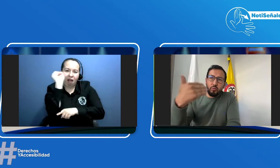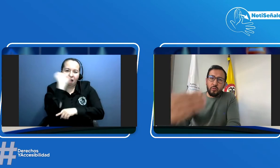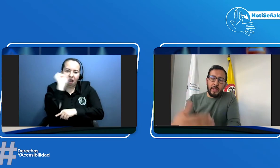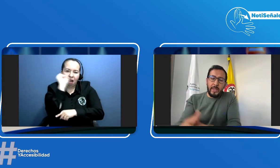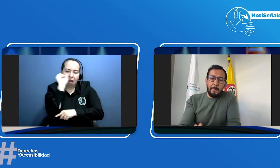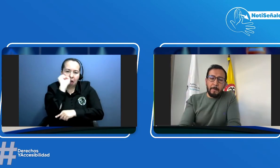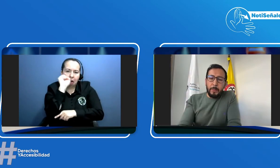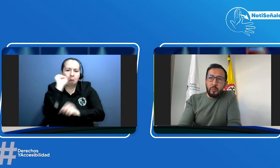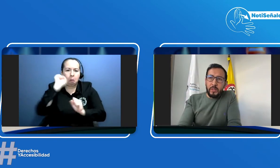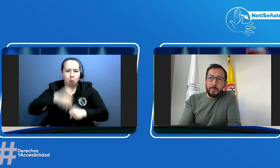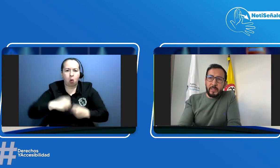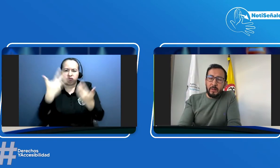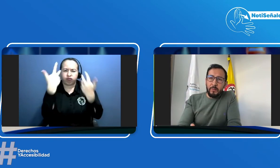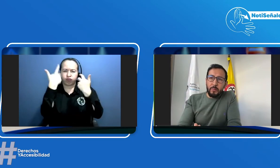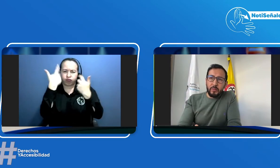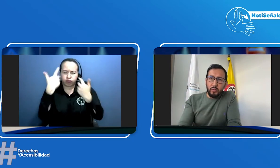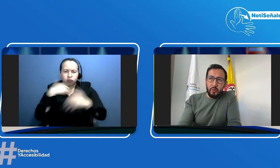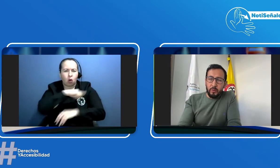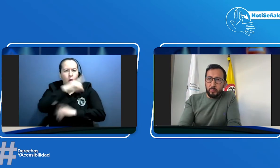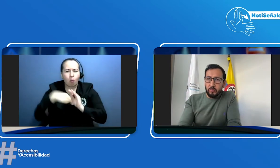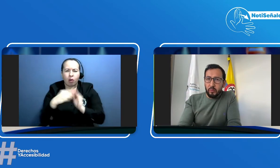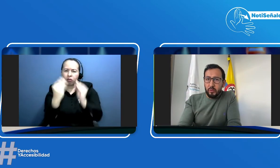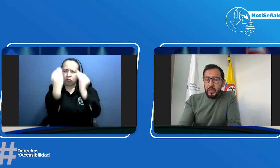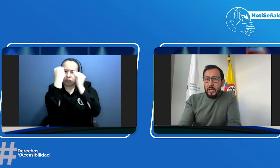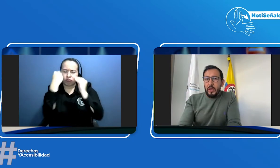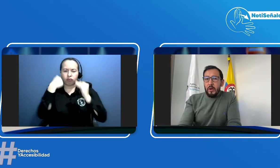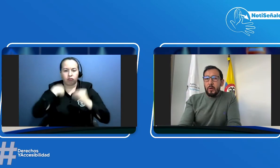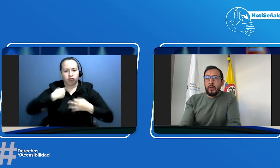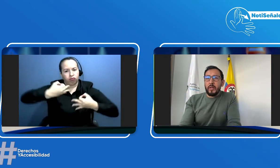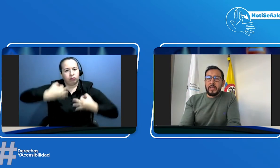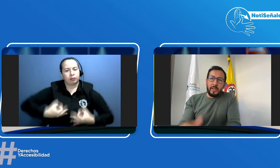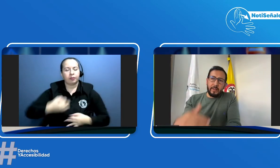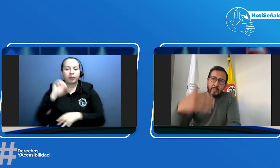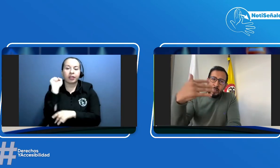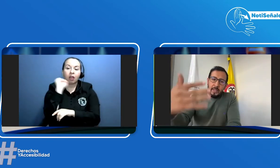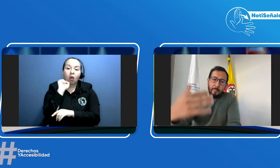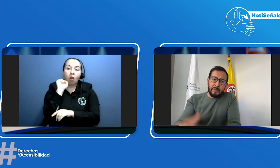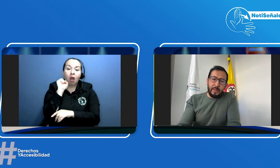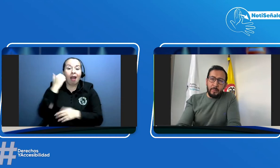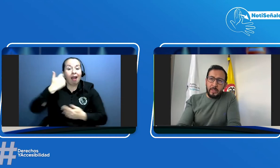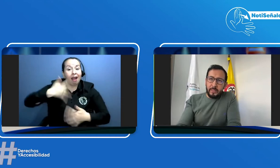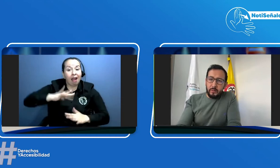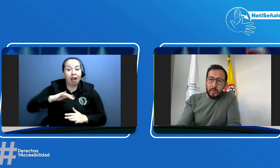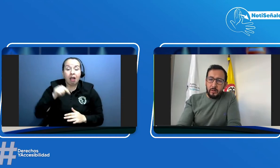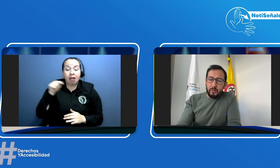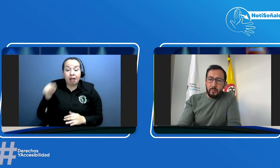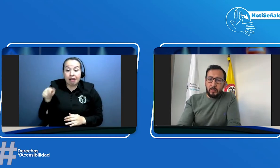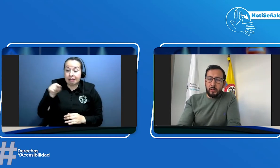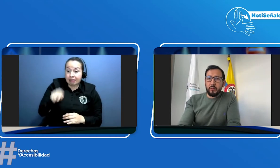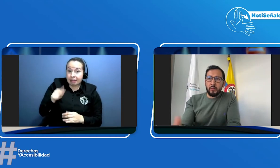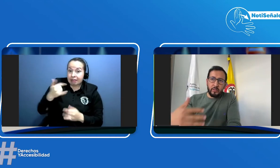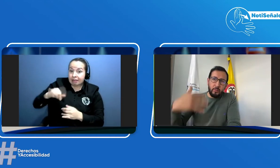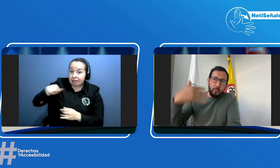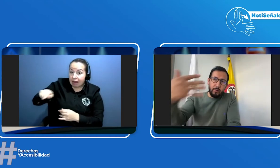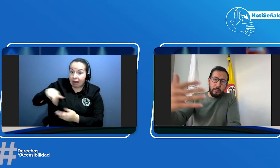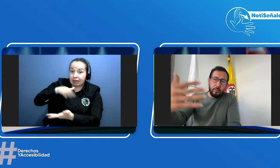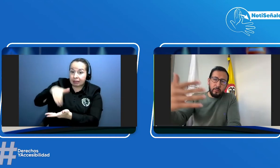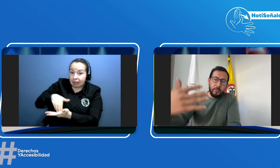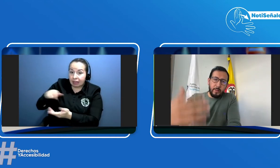respectiva formación como conductor luego de tener pasar por el centro de reconocimiento de conductores luego de pasar por el